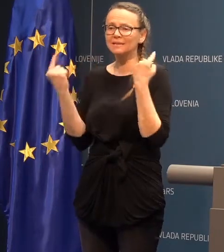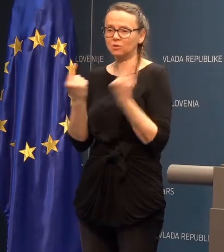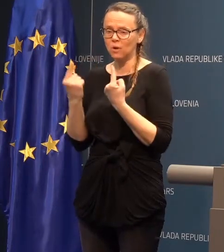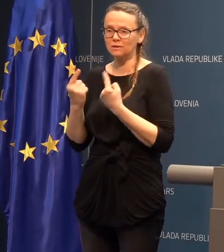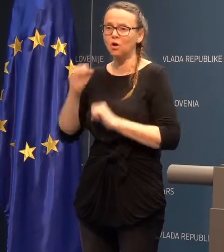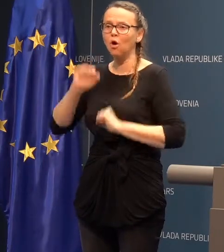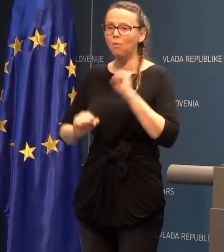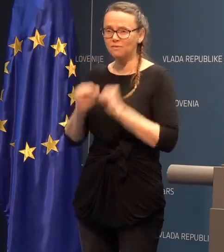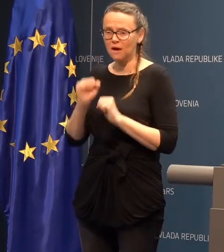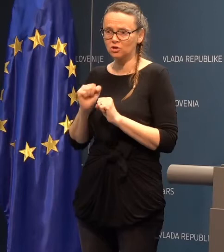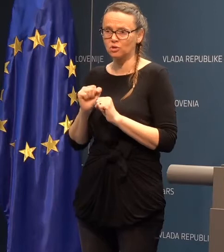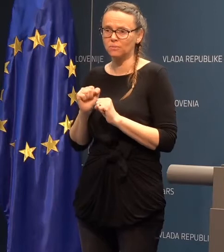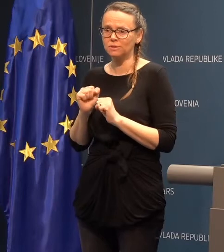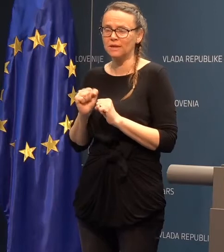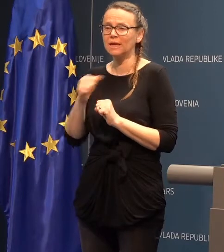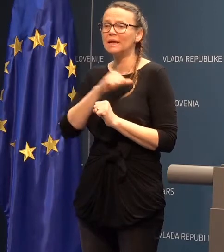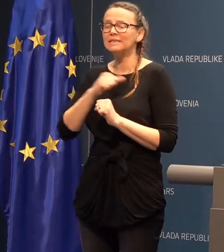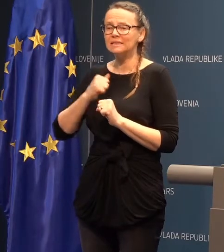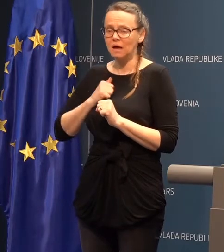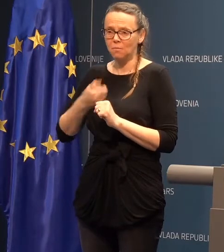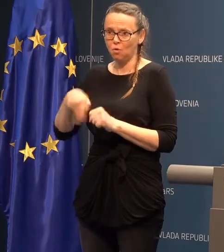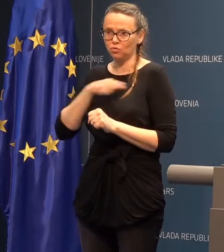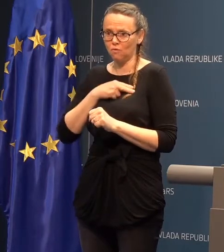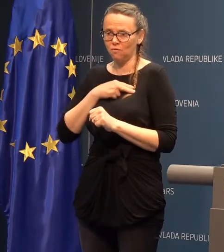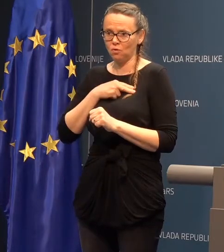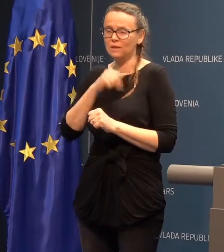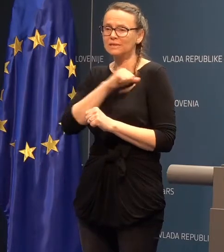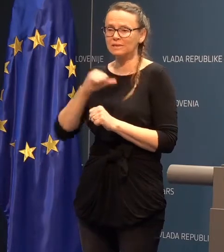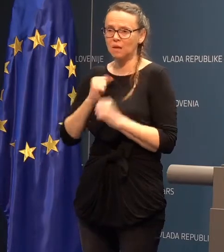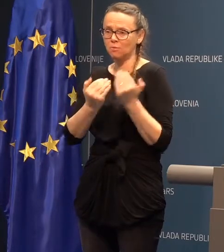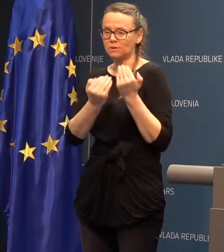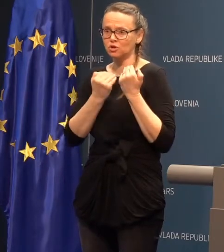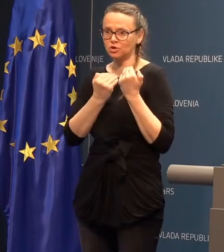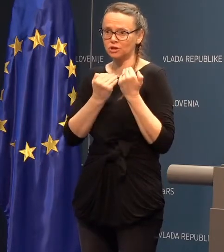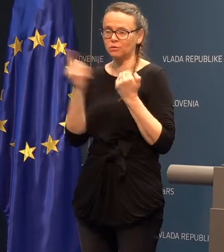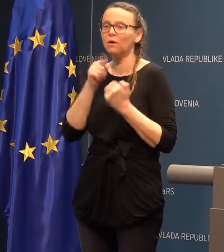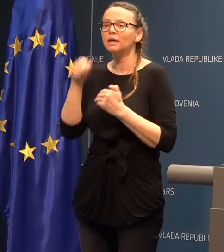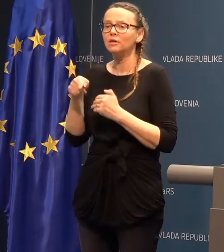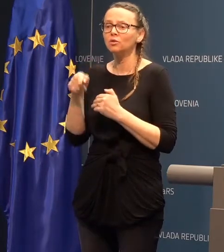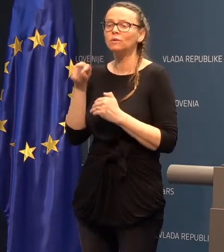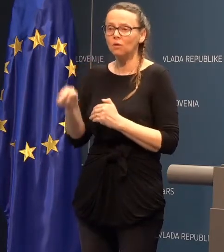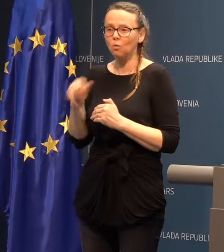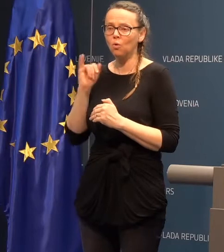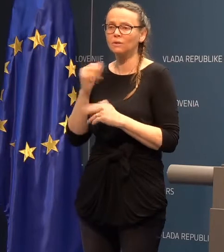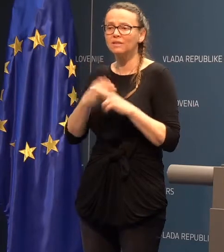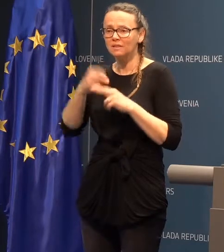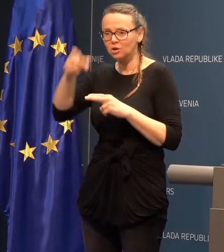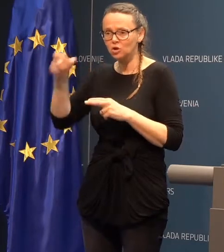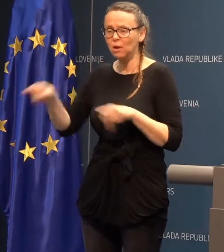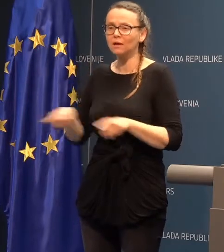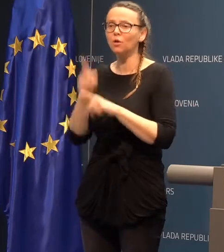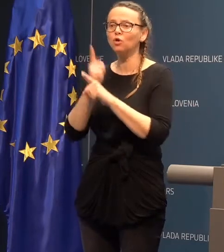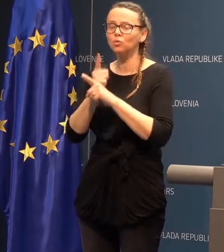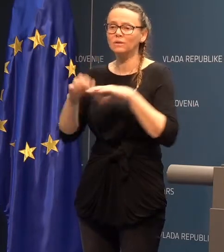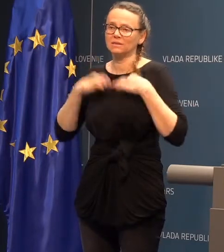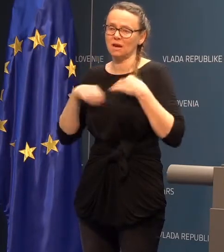obnašamo se zlasti, samo odgovorno, samo zaščitno in to tako državljani, kot tudi